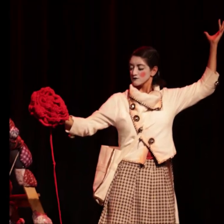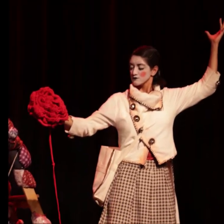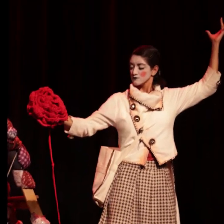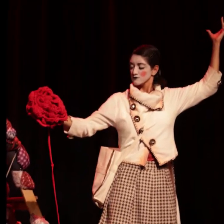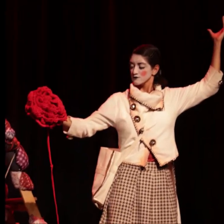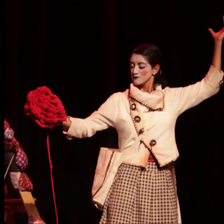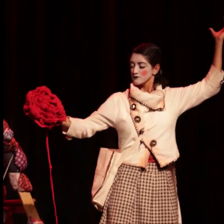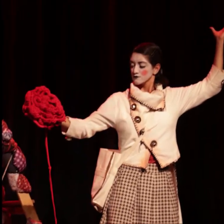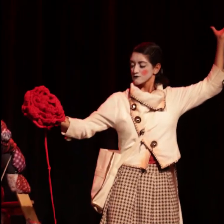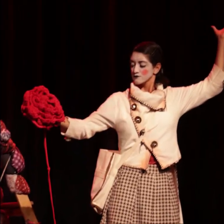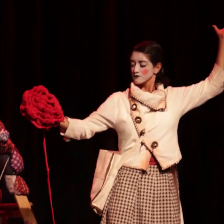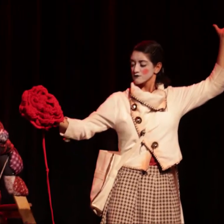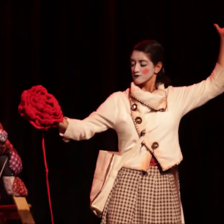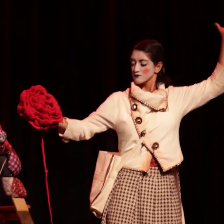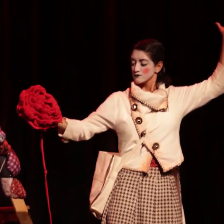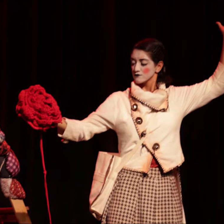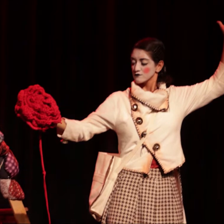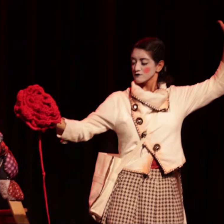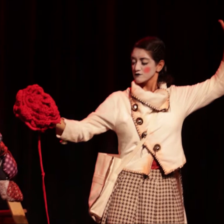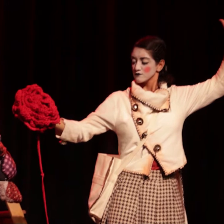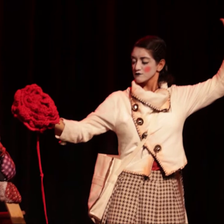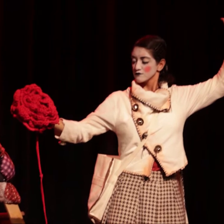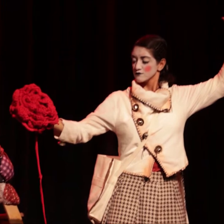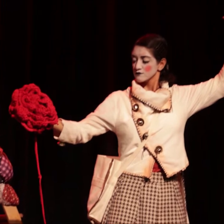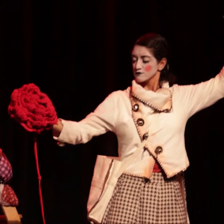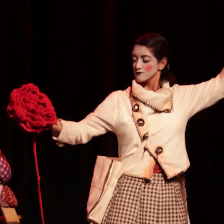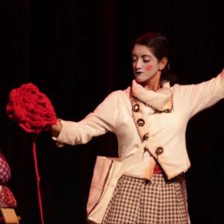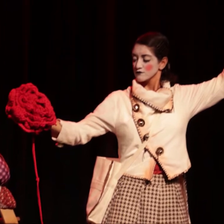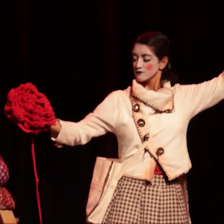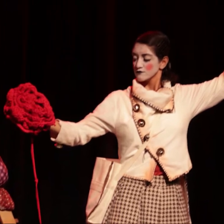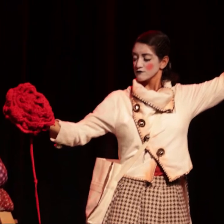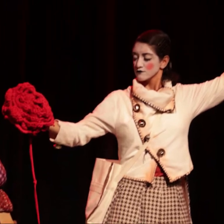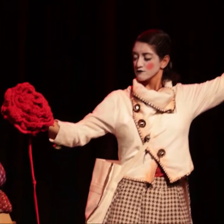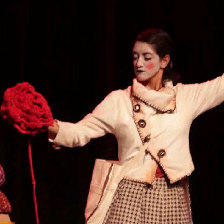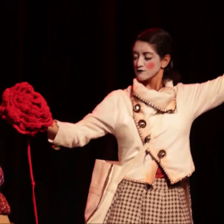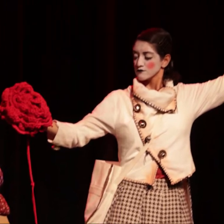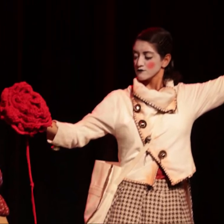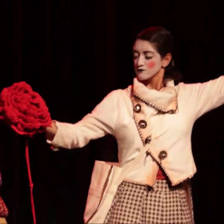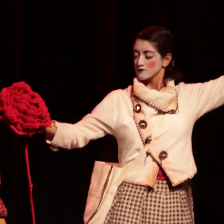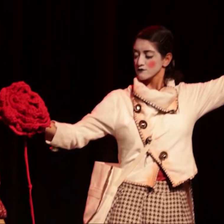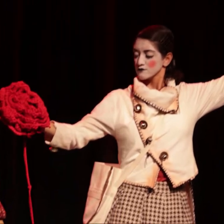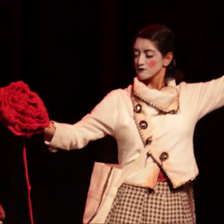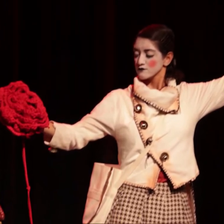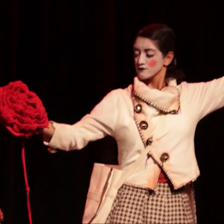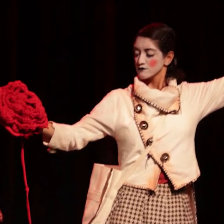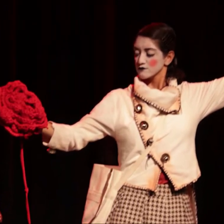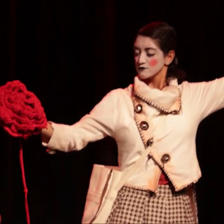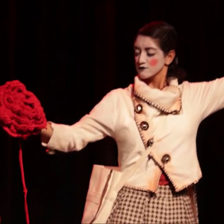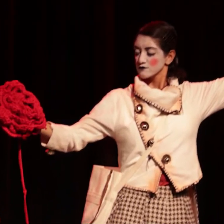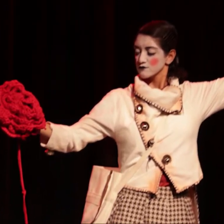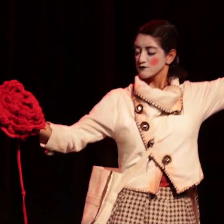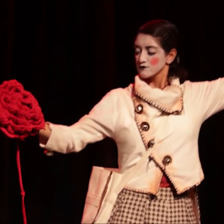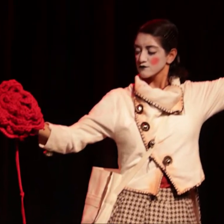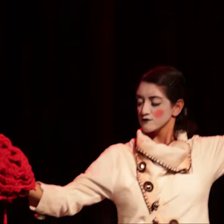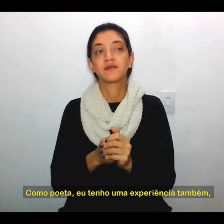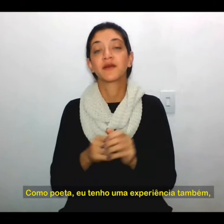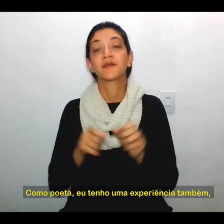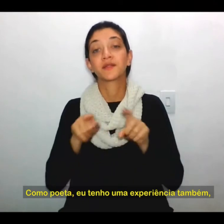com o braço direito estendido e segura com a mão uma rosa vermelha feita de crochê. Ela olha para a rosa. Como